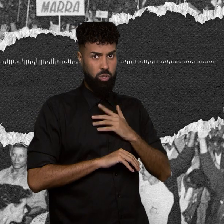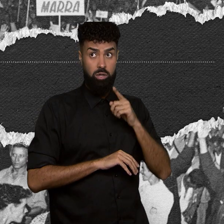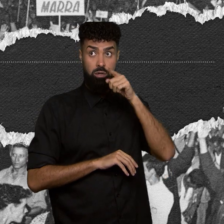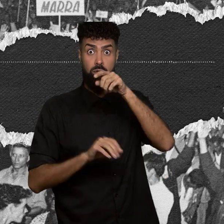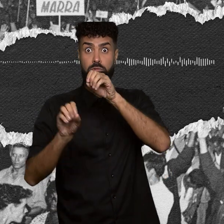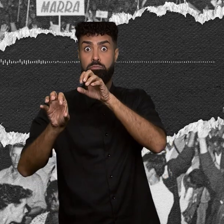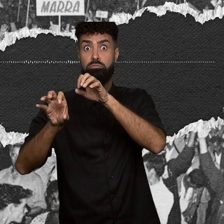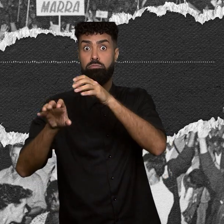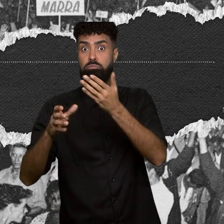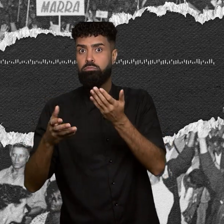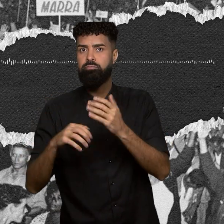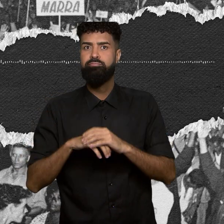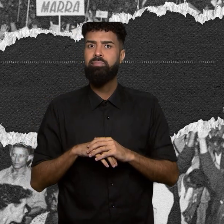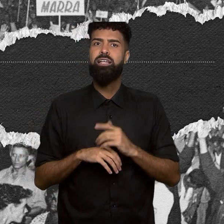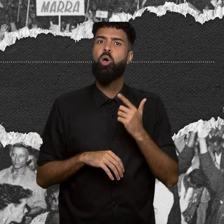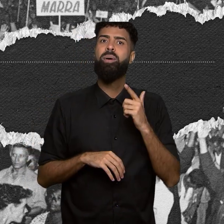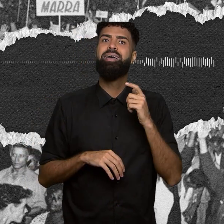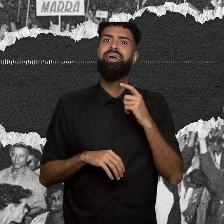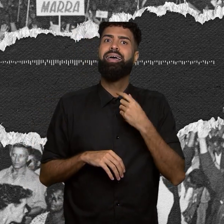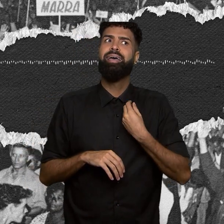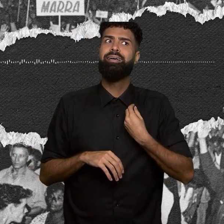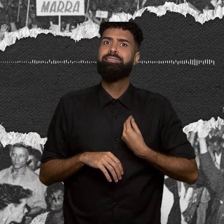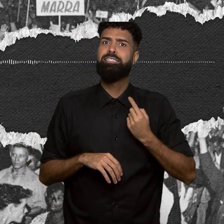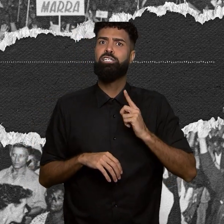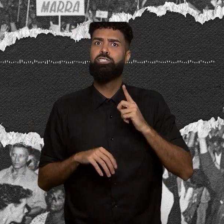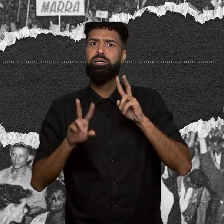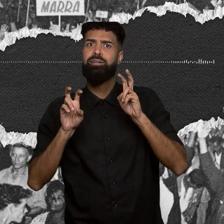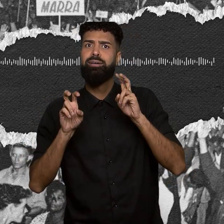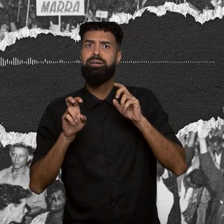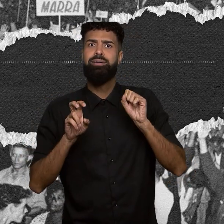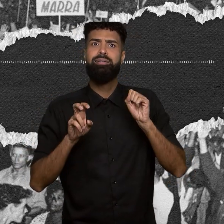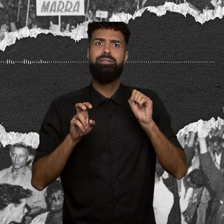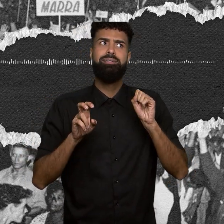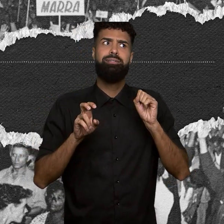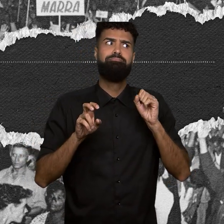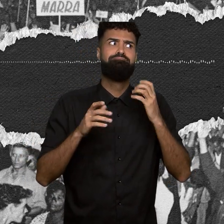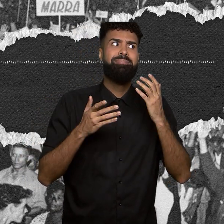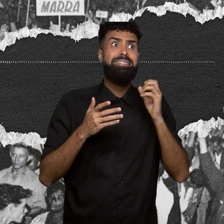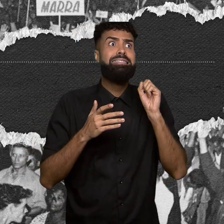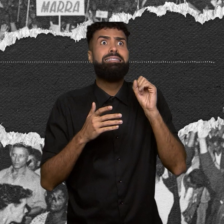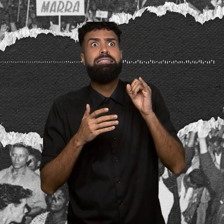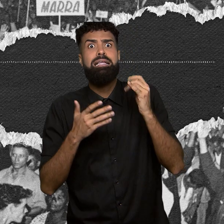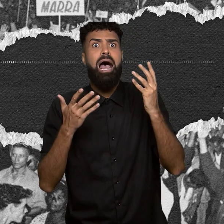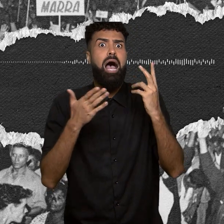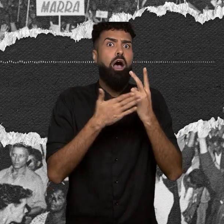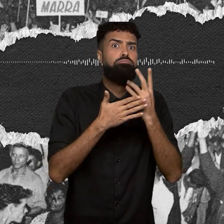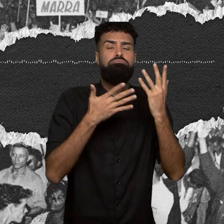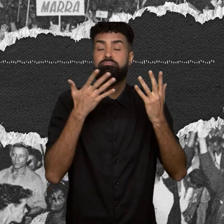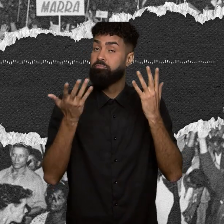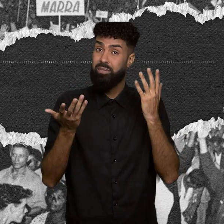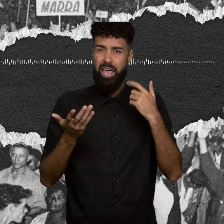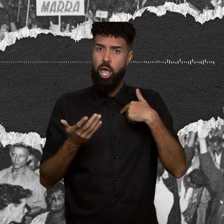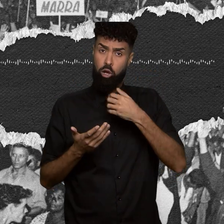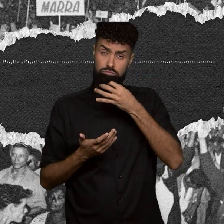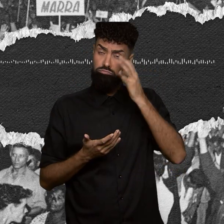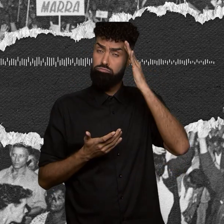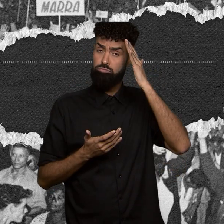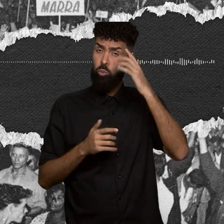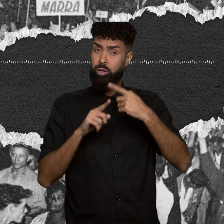se tivesse acontecido. Eu tenho uma hipótese muito forte a partir dos testemunhos que eu tenho de